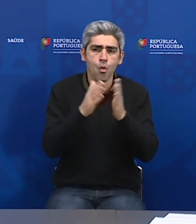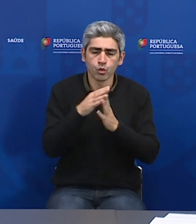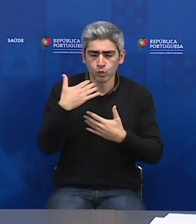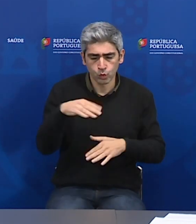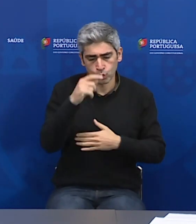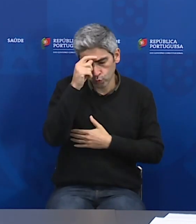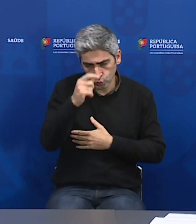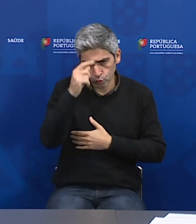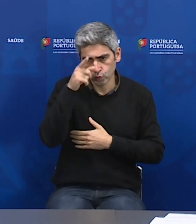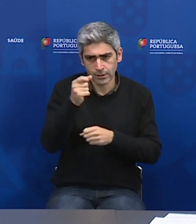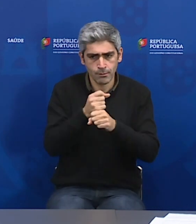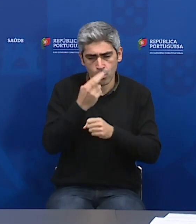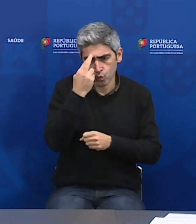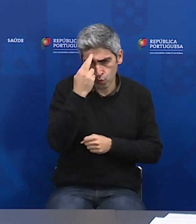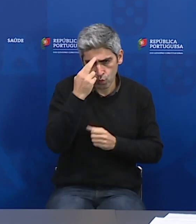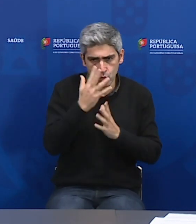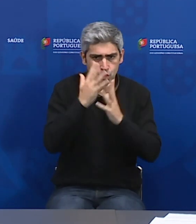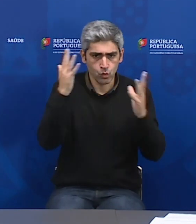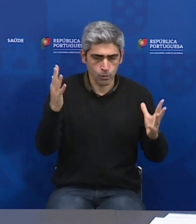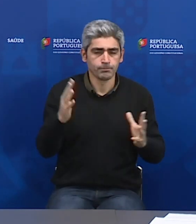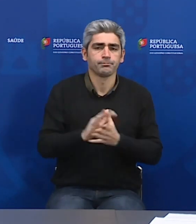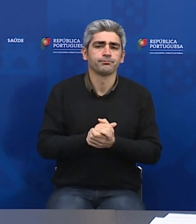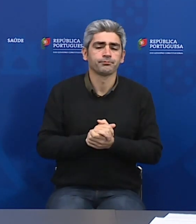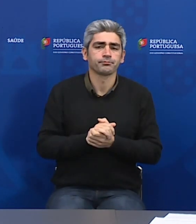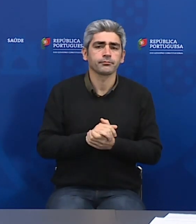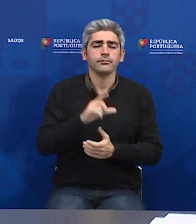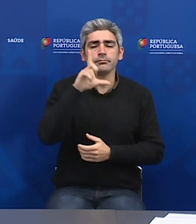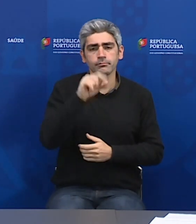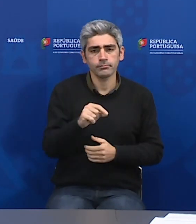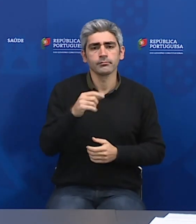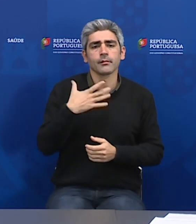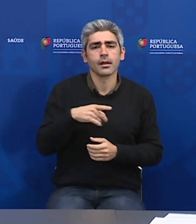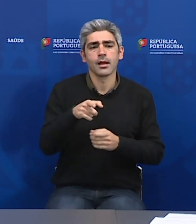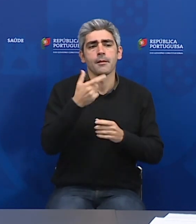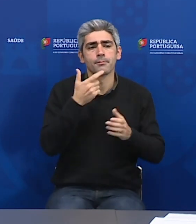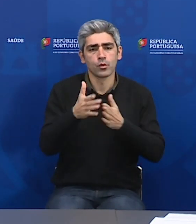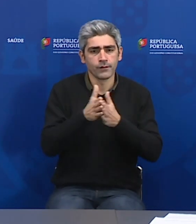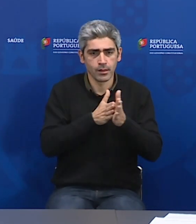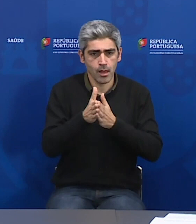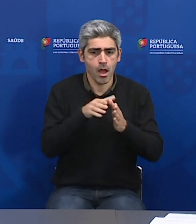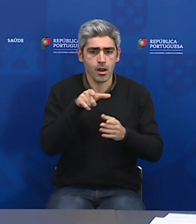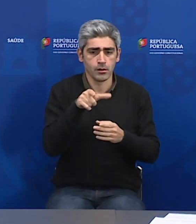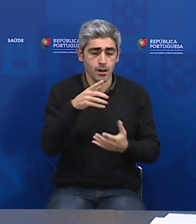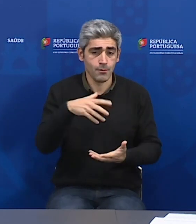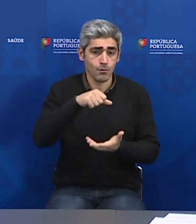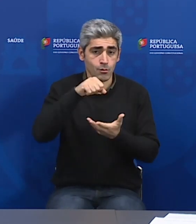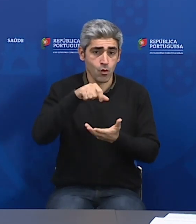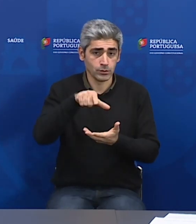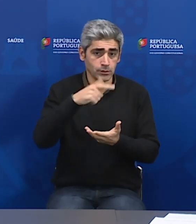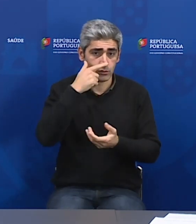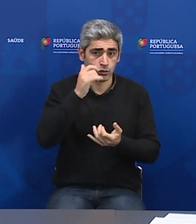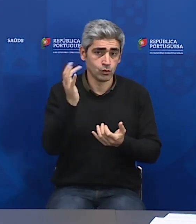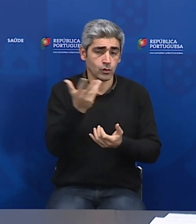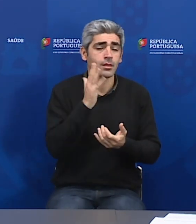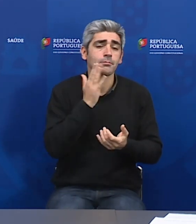o trabalho inexcedível. Estamos também a aproveitar estas bolsas, no fundo, de acordo com